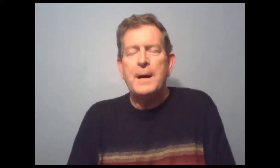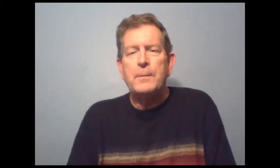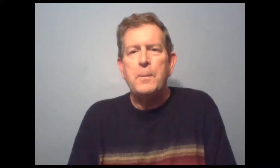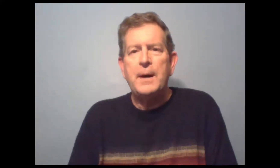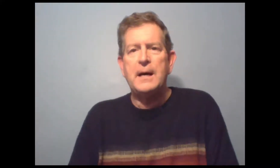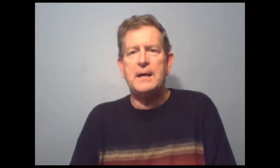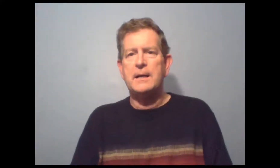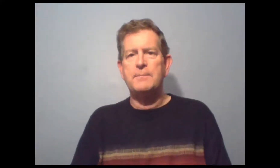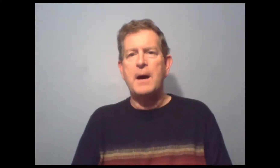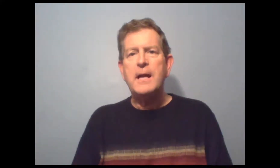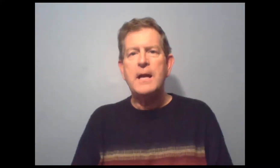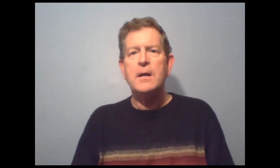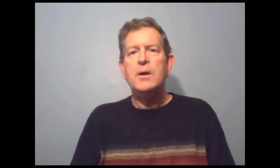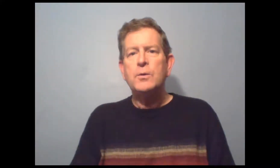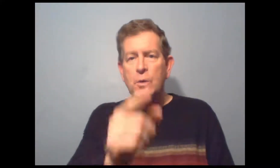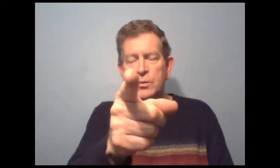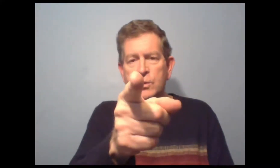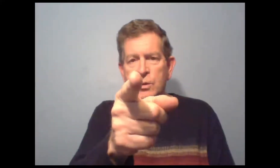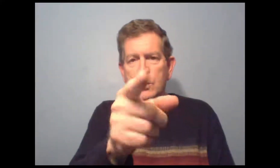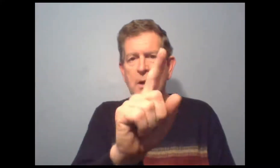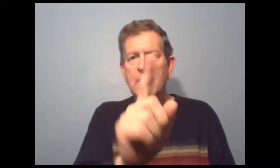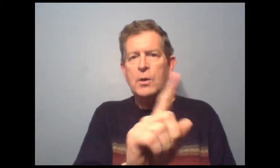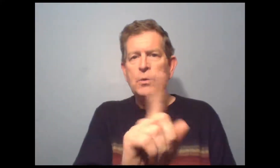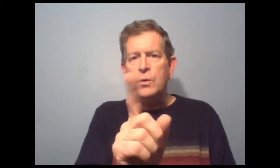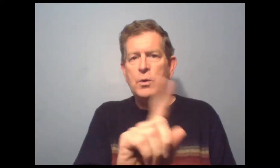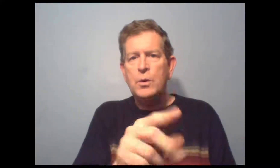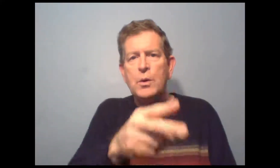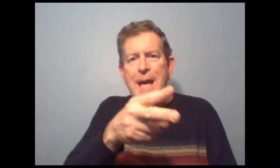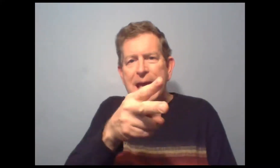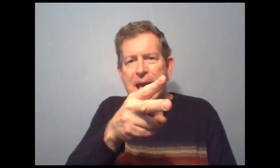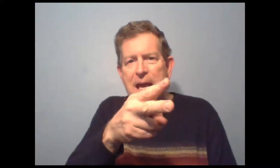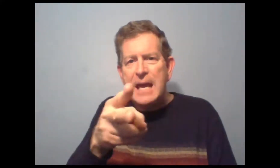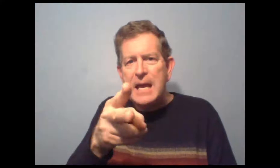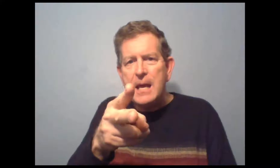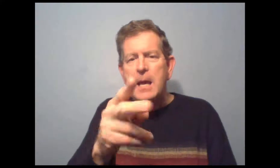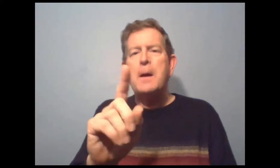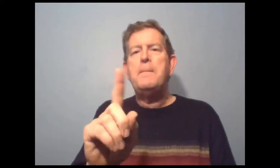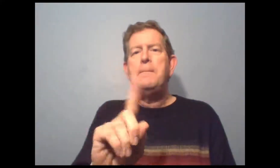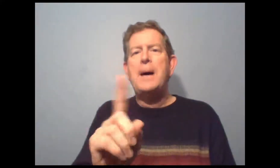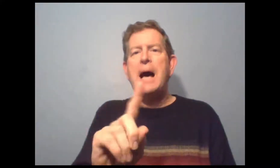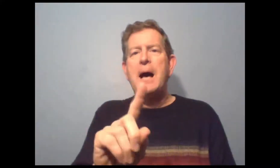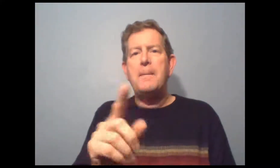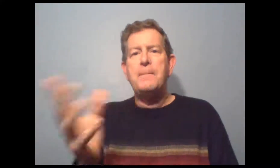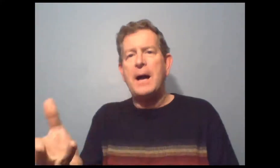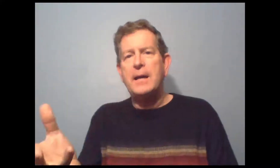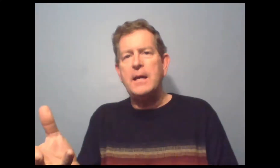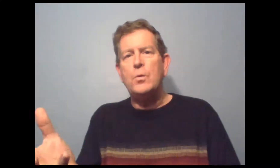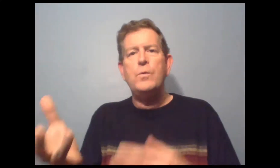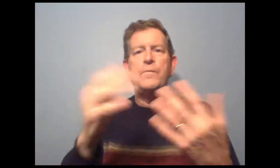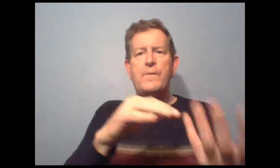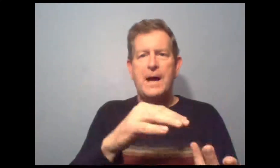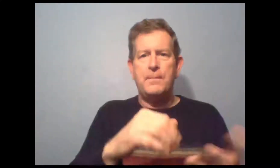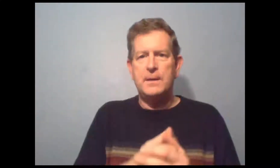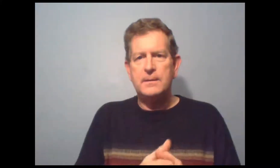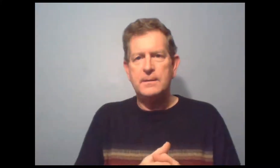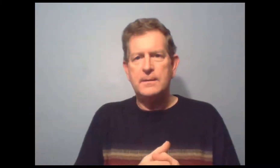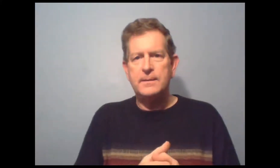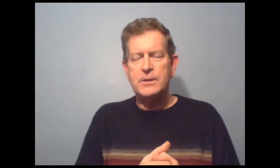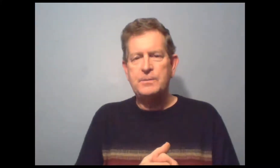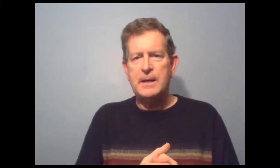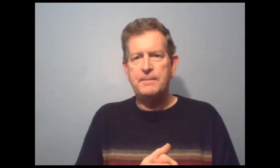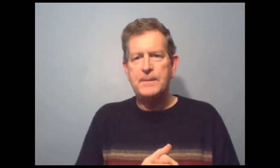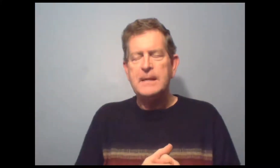tu n'es probablement pas marié. Donc, tu ne es pas marié ou femme.